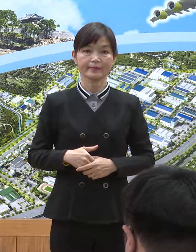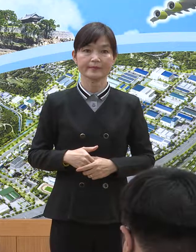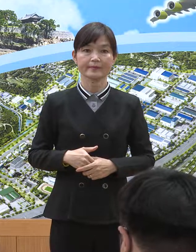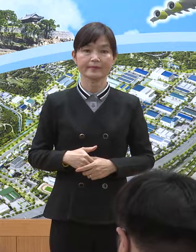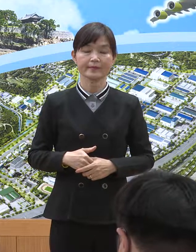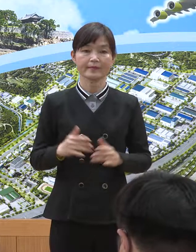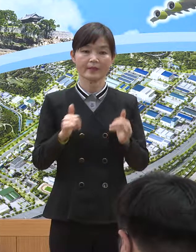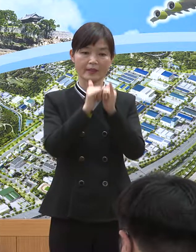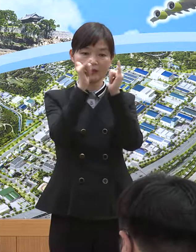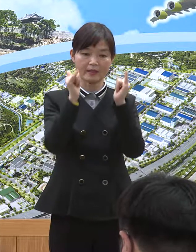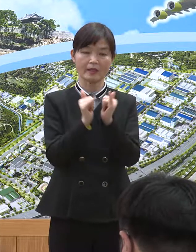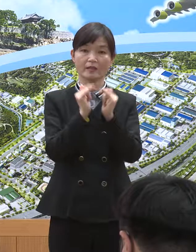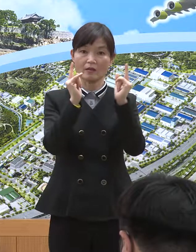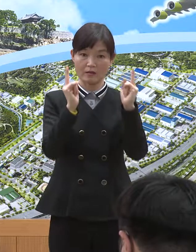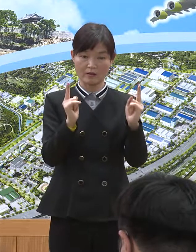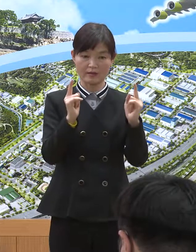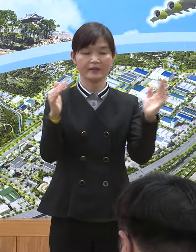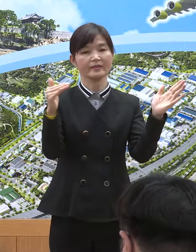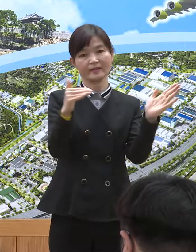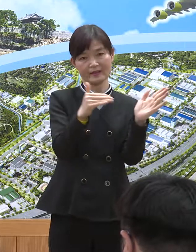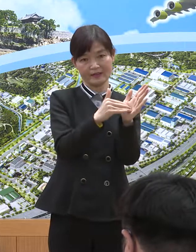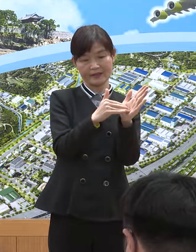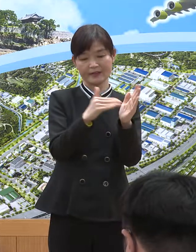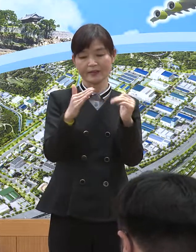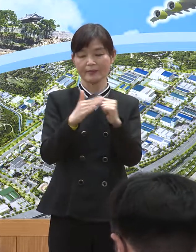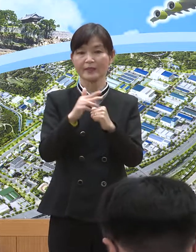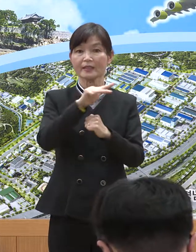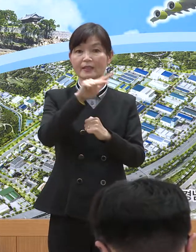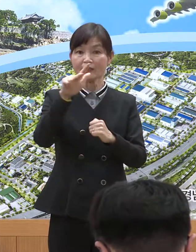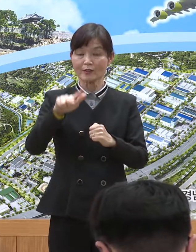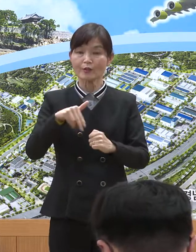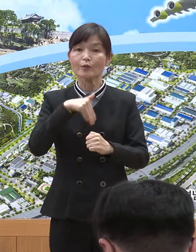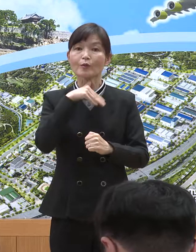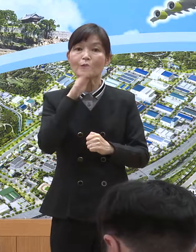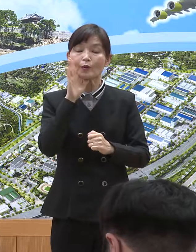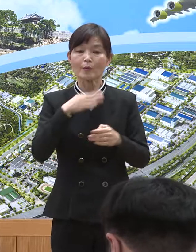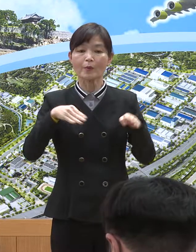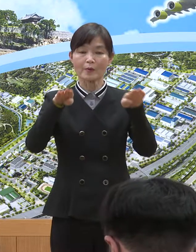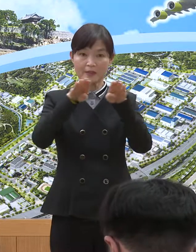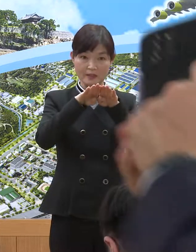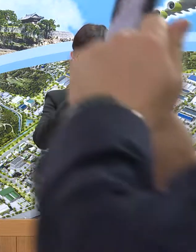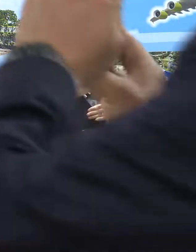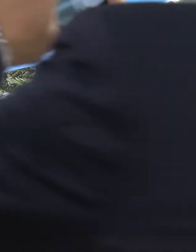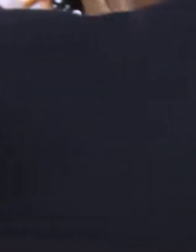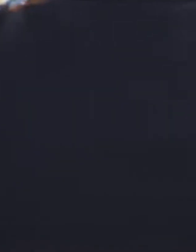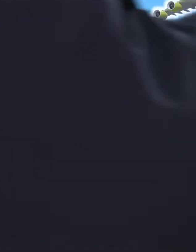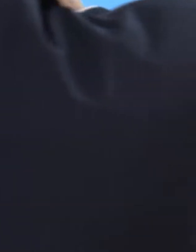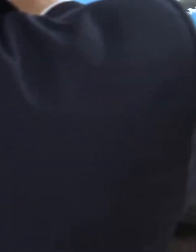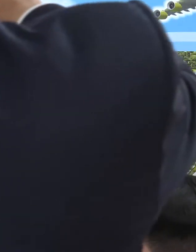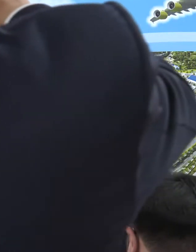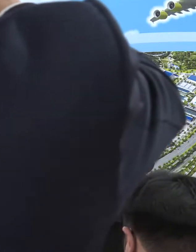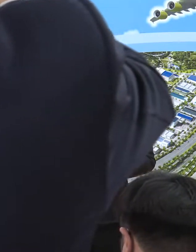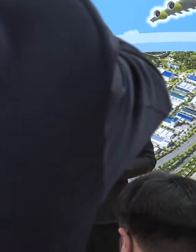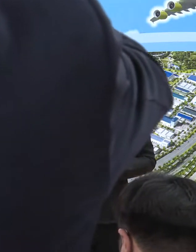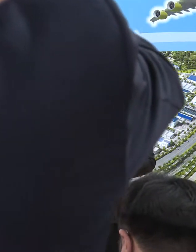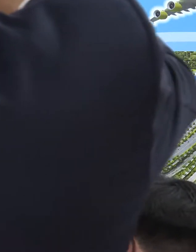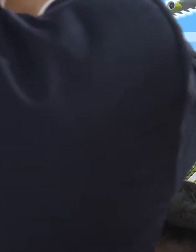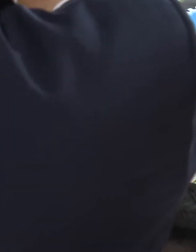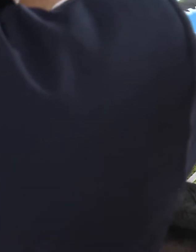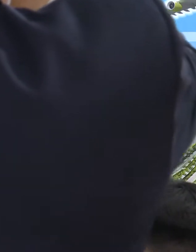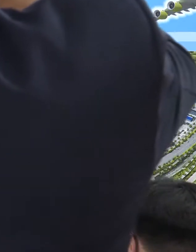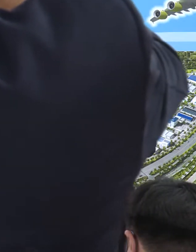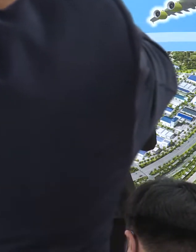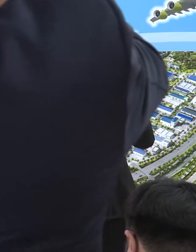사회적 글두기 해제에 따라 우리시 관내 경로당 운영이 재개됩니다. 정부의